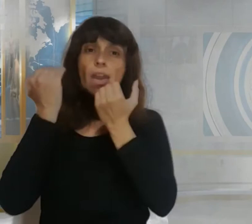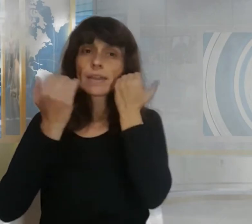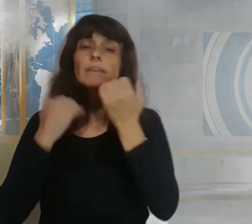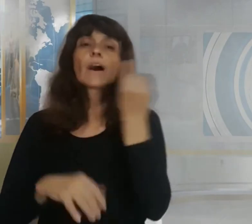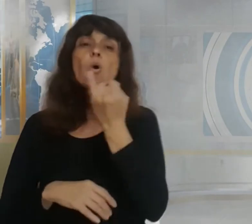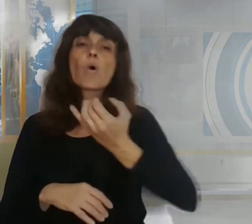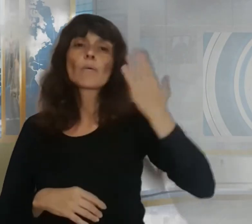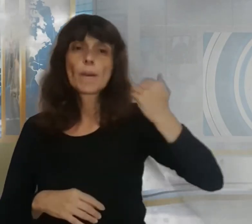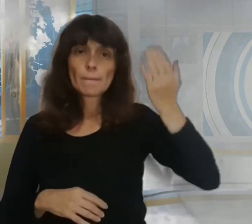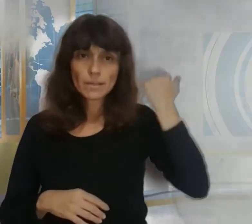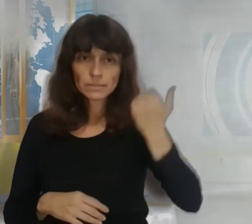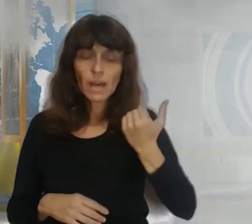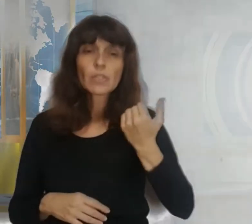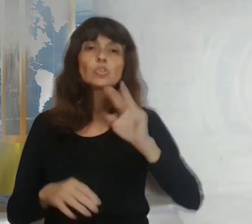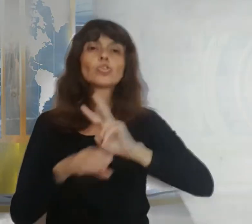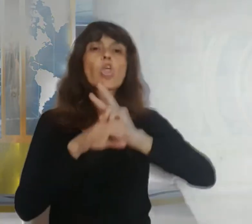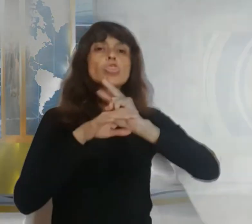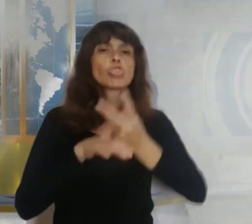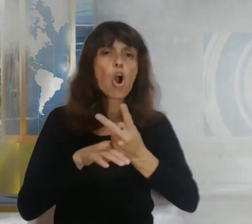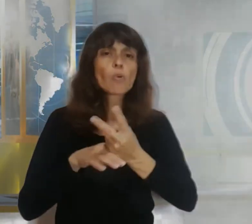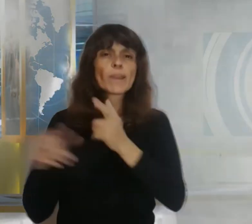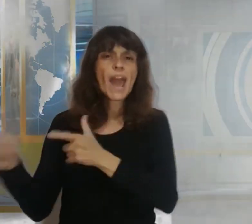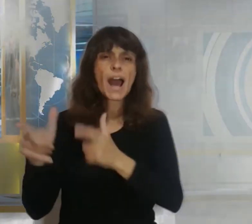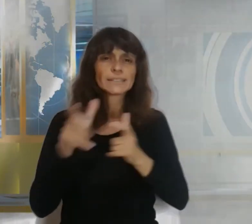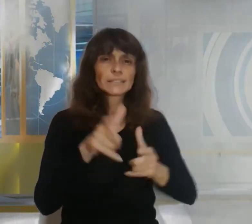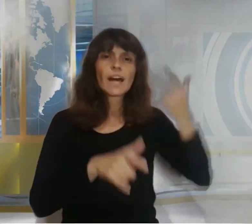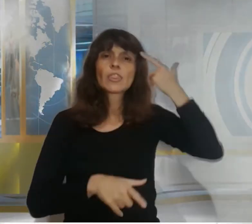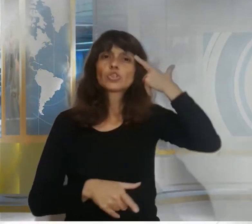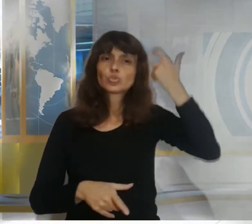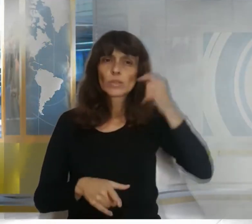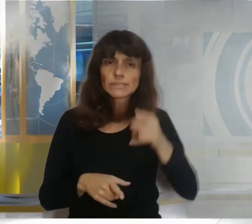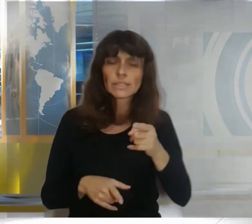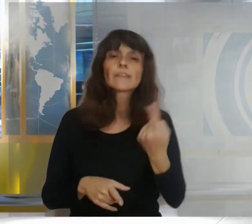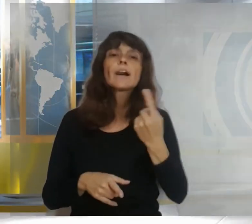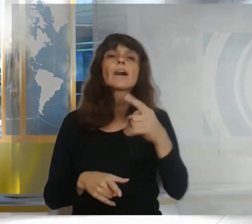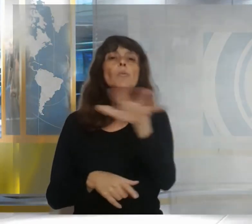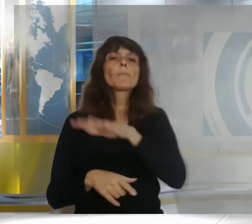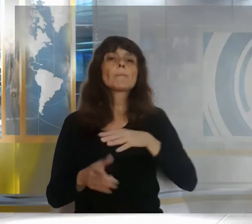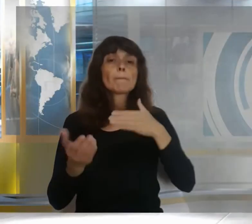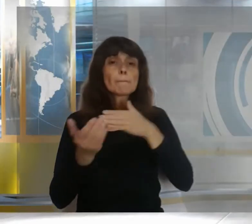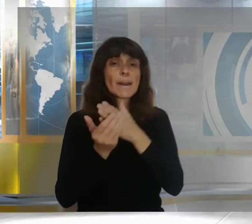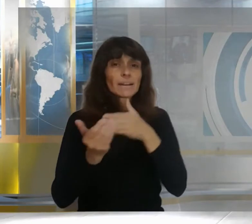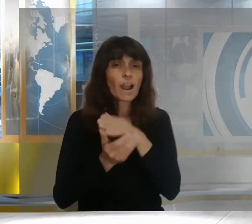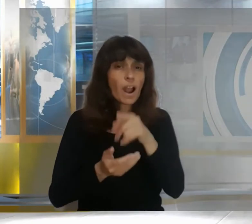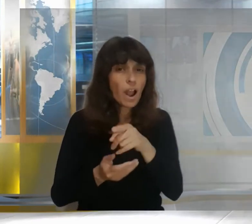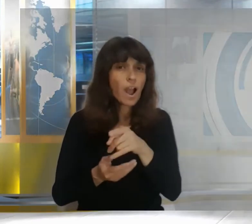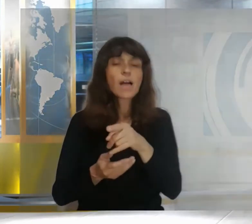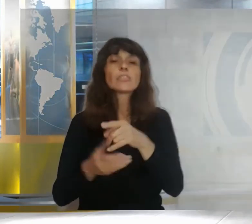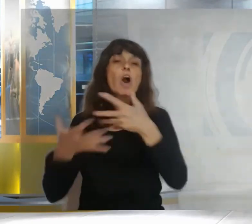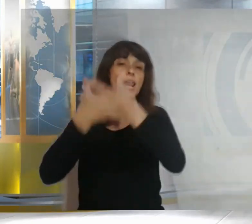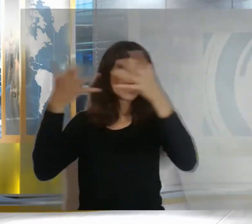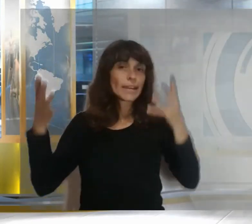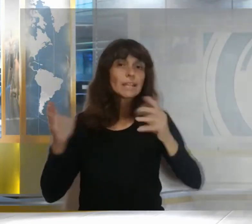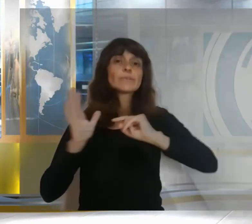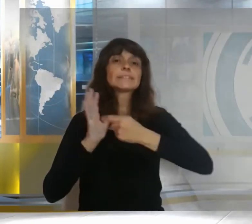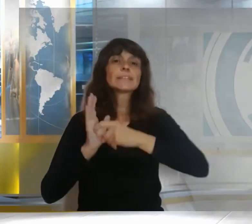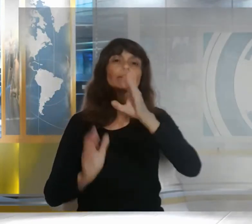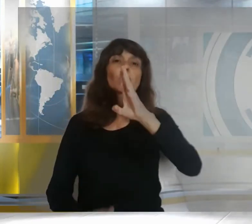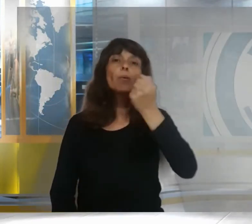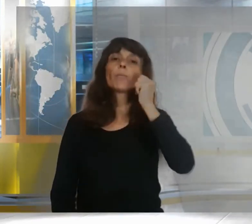doble atentado suicida que tuvo lugar en un mercado al aire libre en el centro de Bagdad informaron fuentes oficiales y